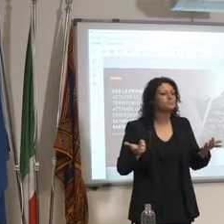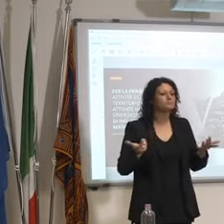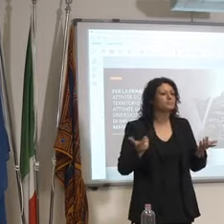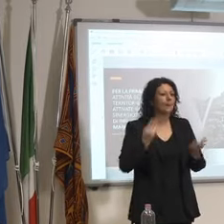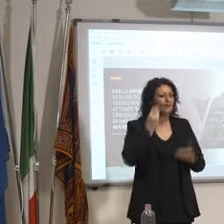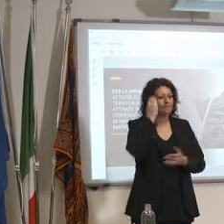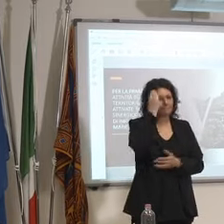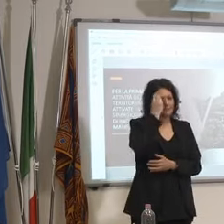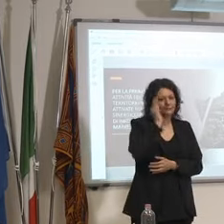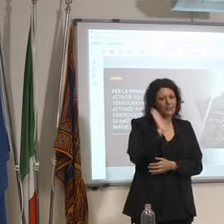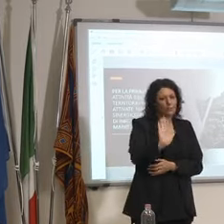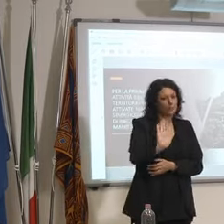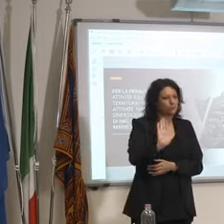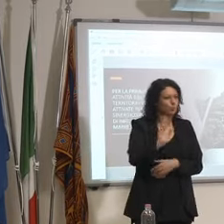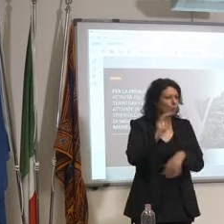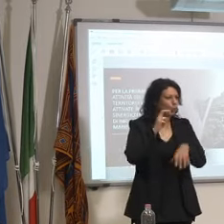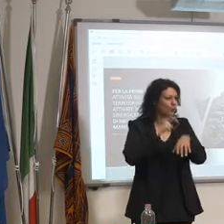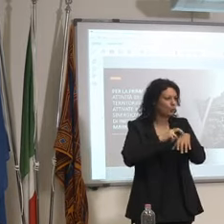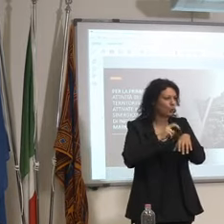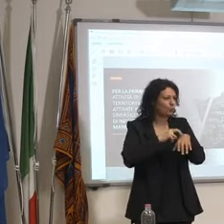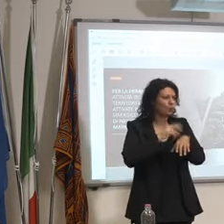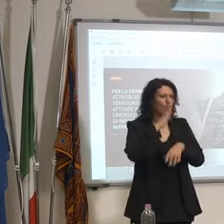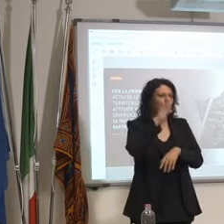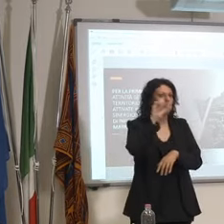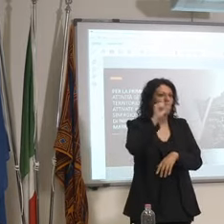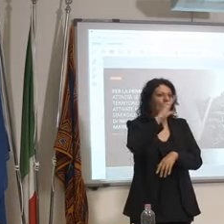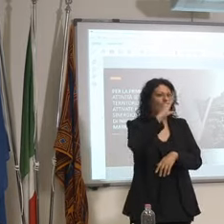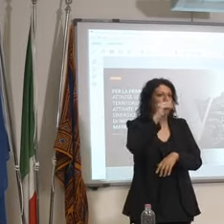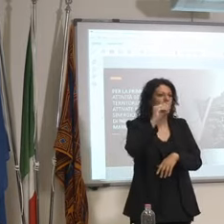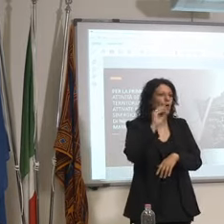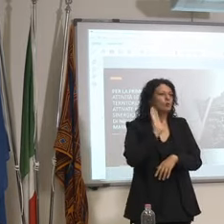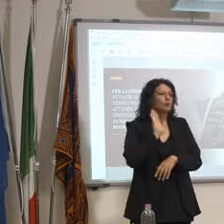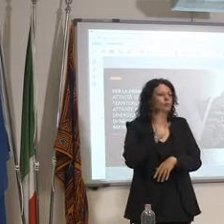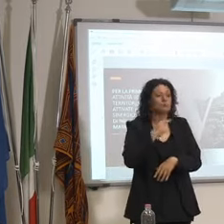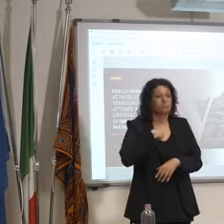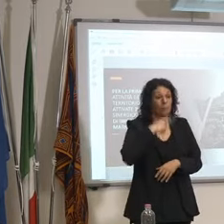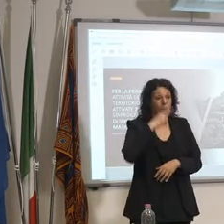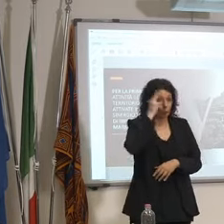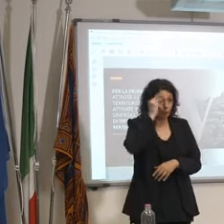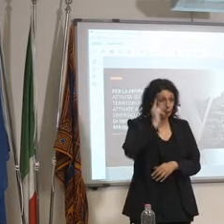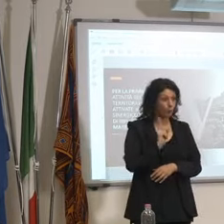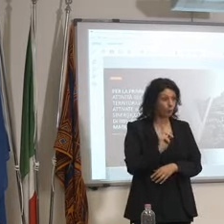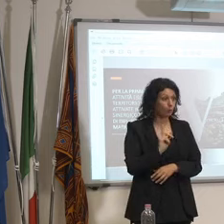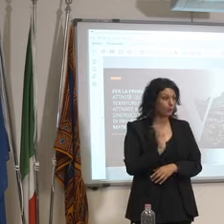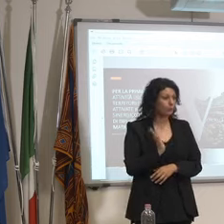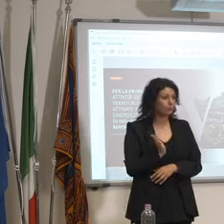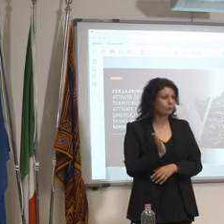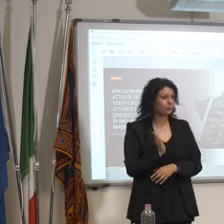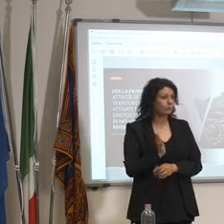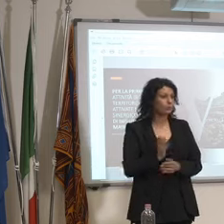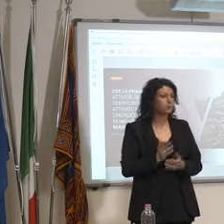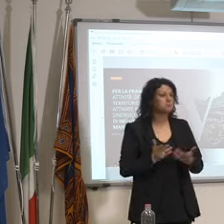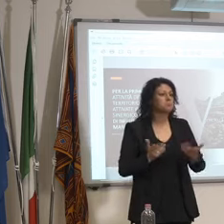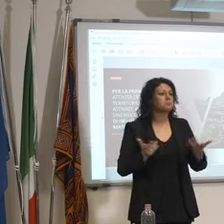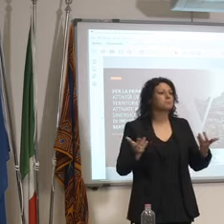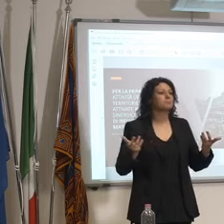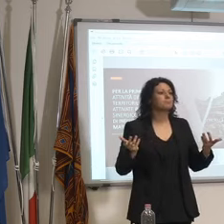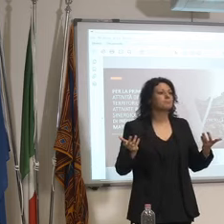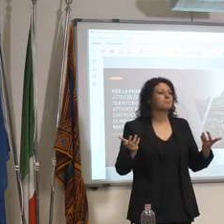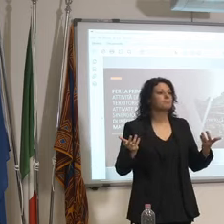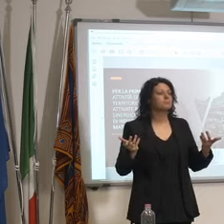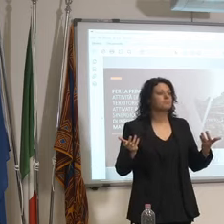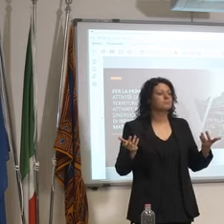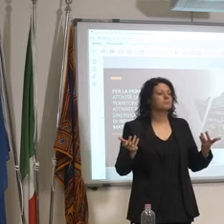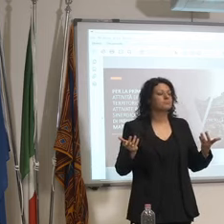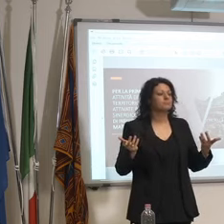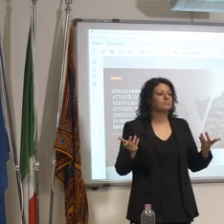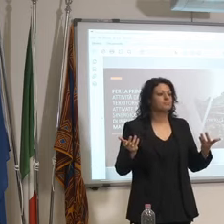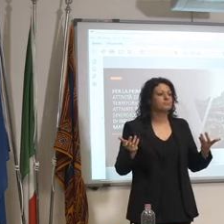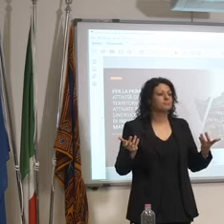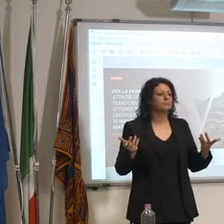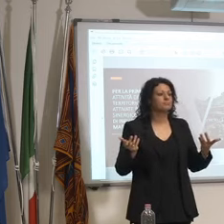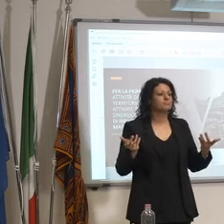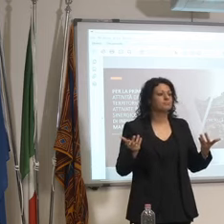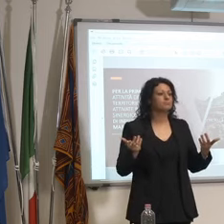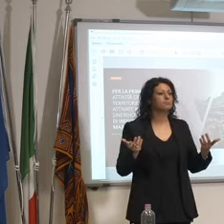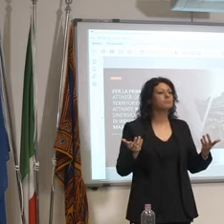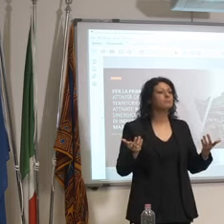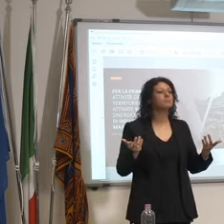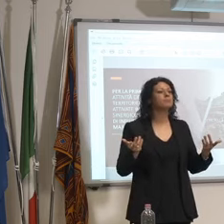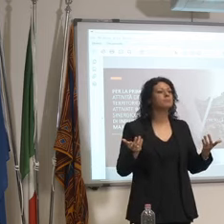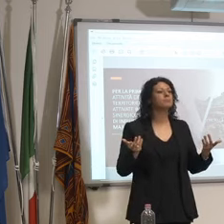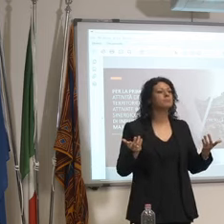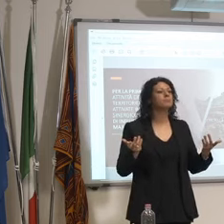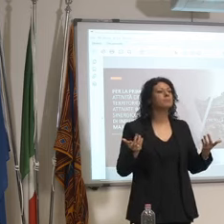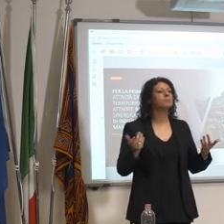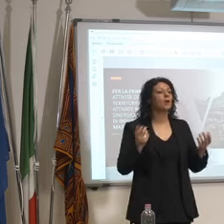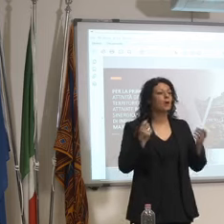personali di questo dottor professor Bacco non so chi sia e mi si scusi però io dico quando